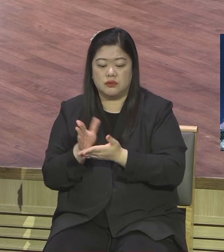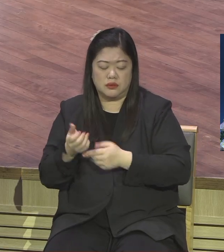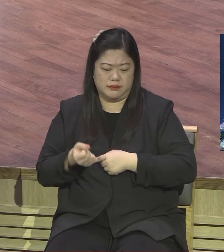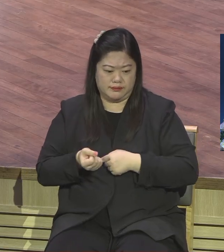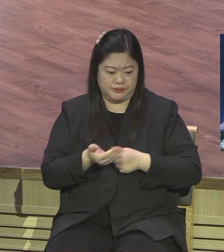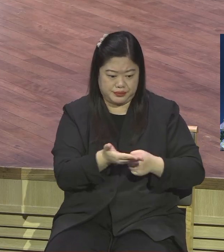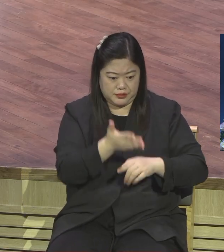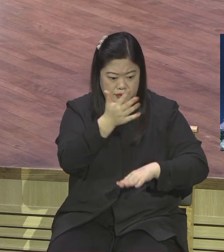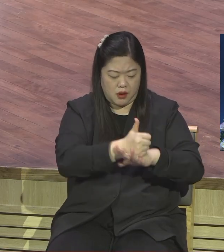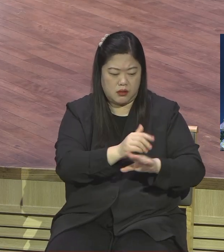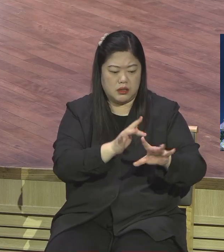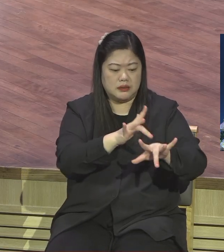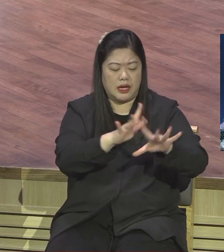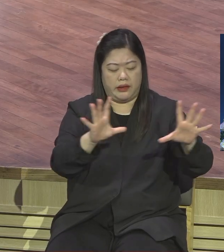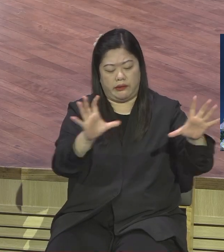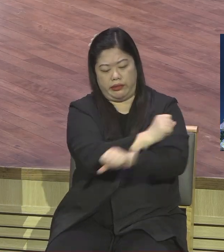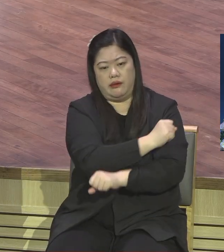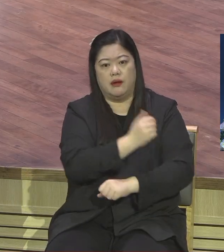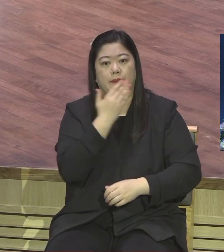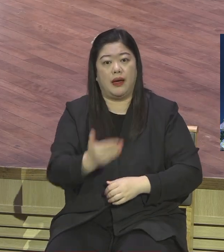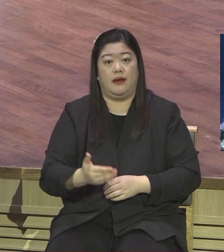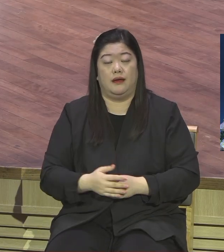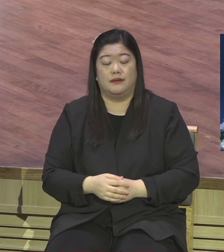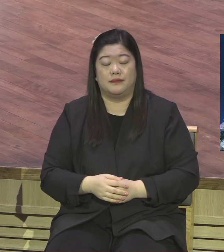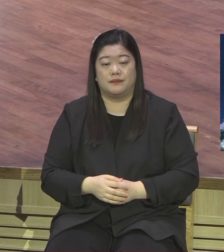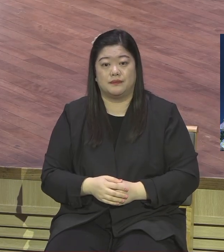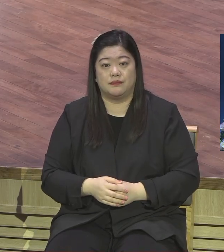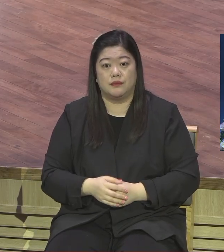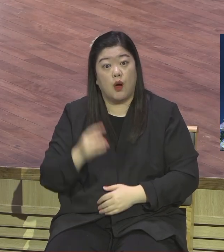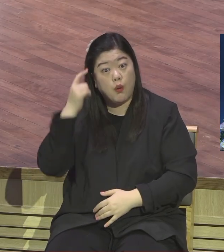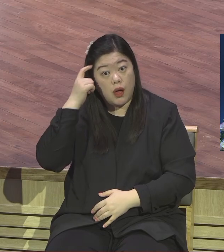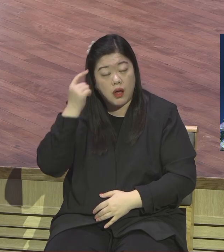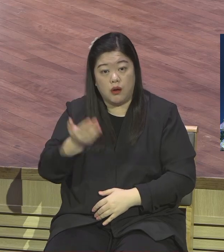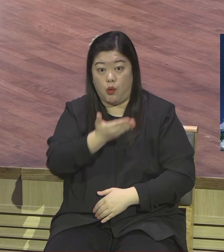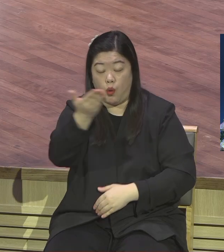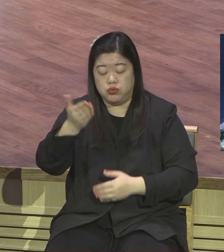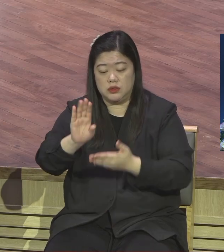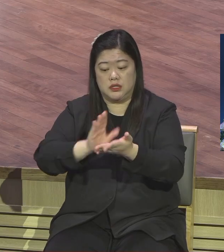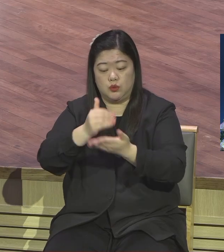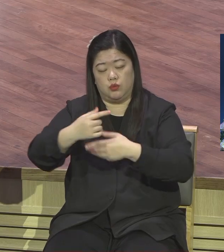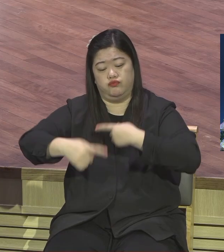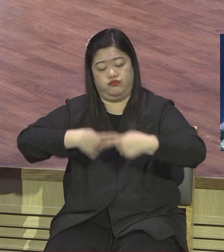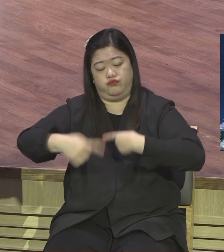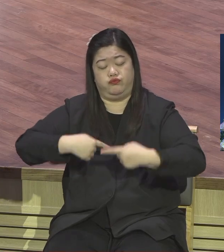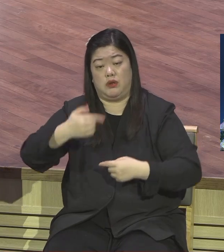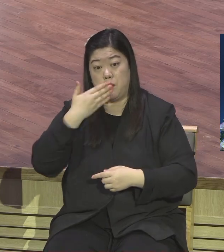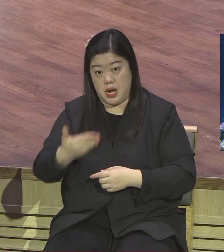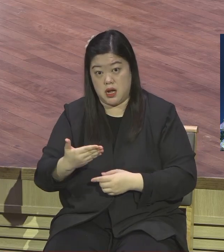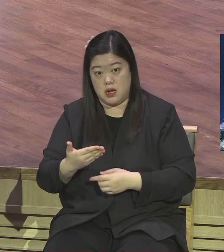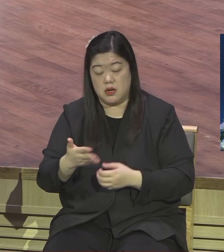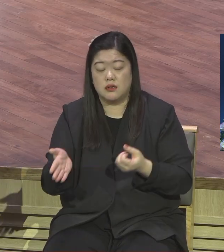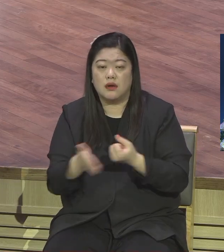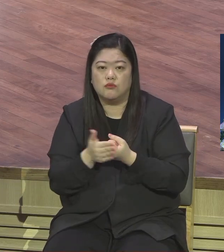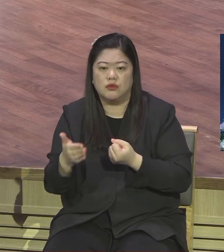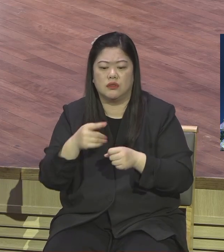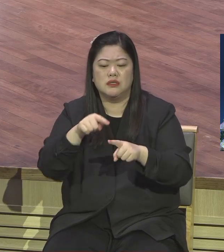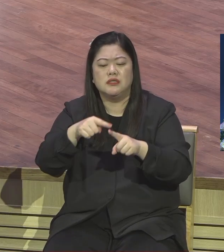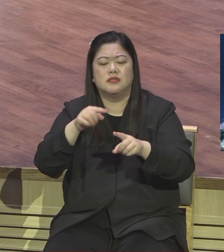입에서 보금 나올 거니까 이 선포할 거니까 이게 조교의 존재 이유입니다 허감 문화가 꺾어야 돼요